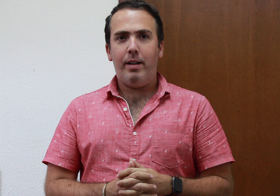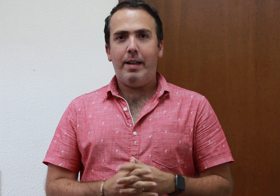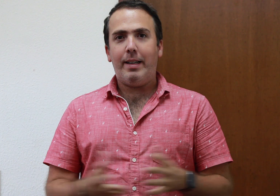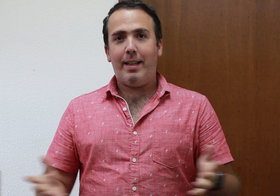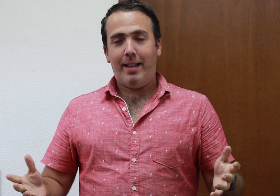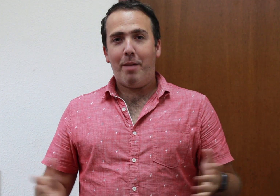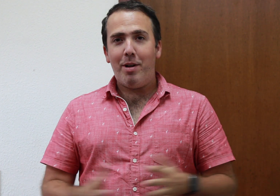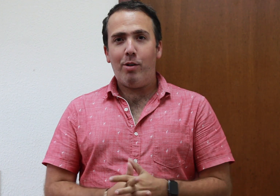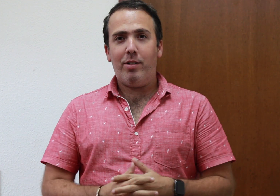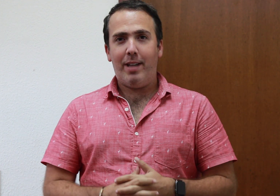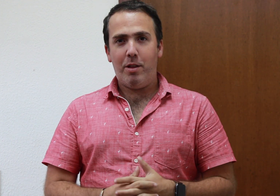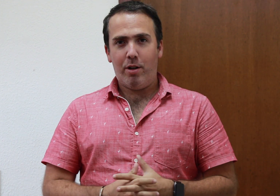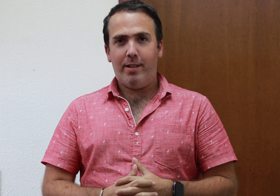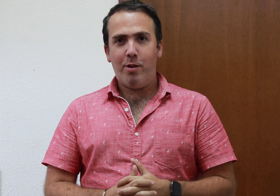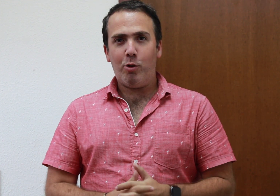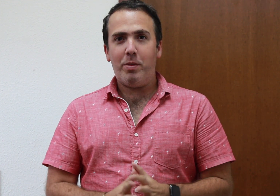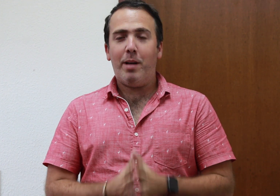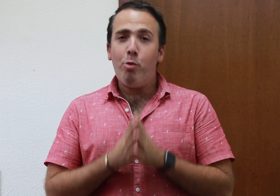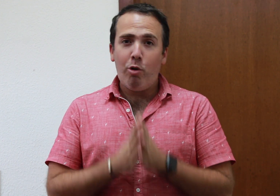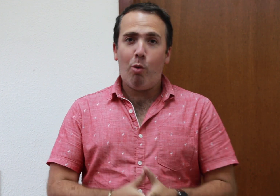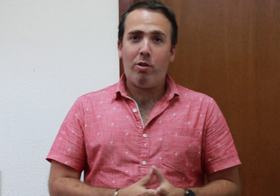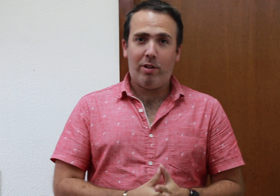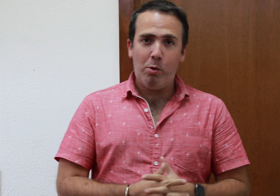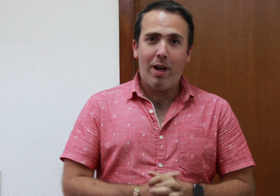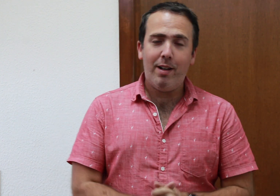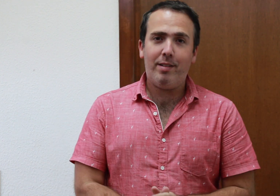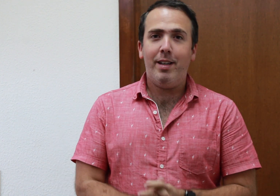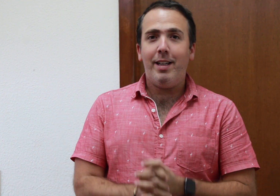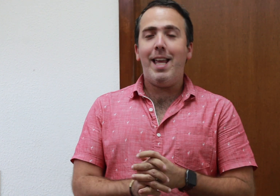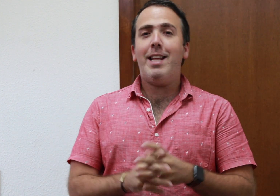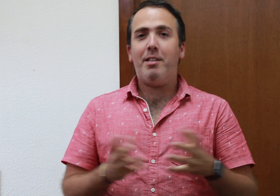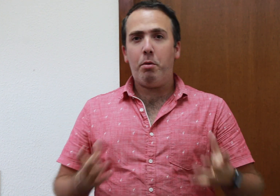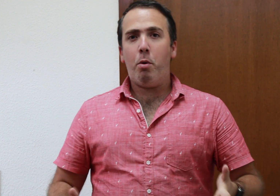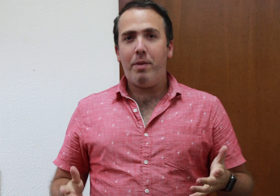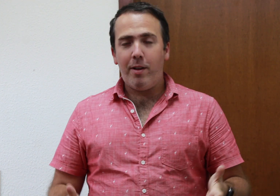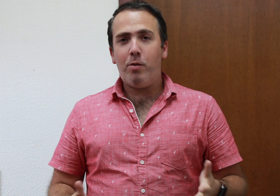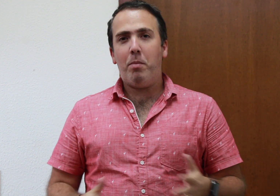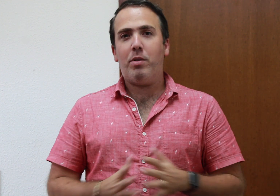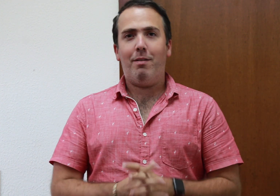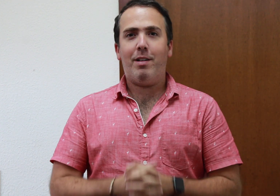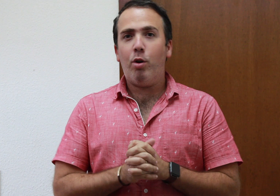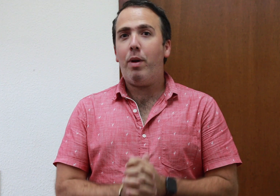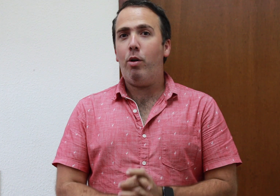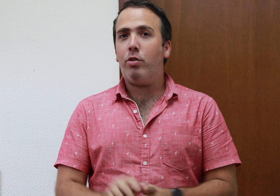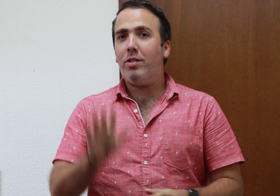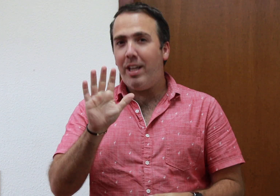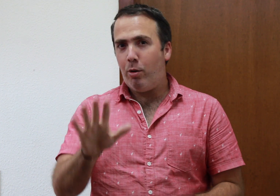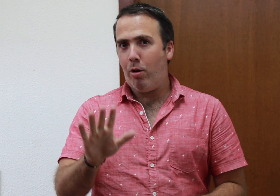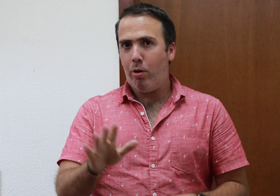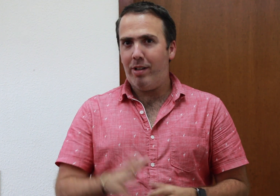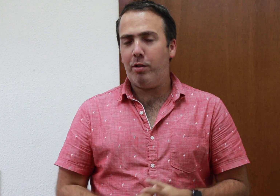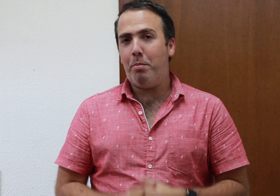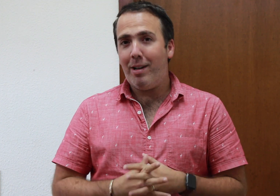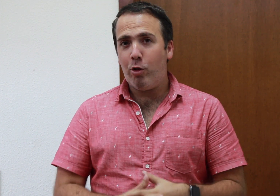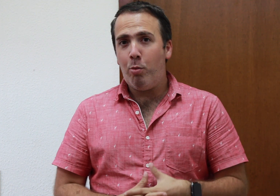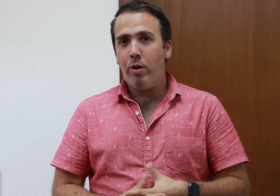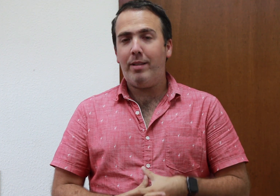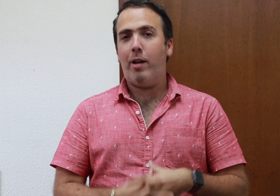¿Qué tal amigos y seguidores de YouTube? Me da mucho gusto saludarles y en este nuevo video vamos a hablar sobre los 5 errores más comunes que